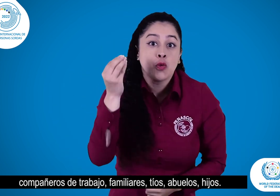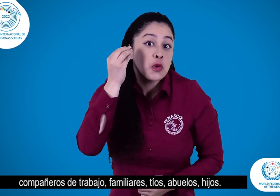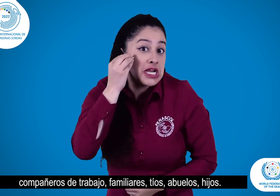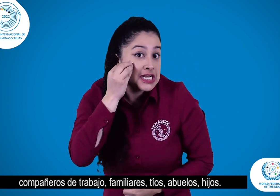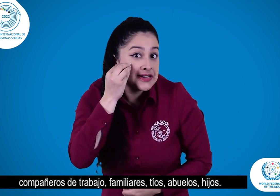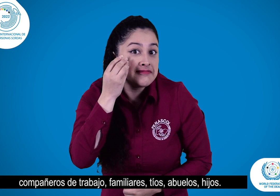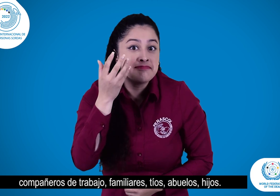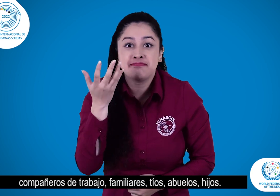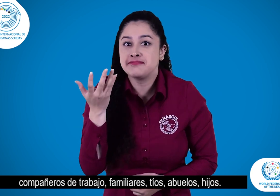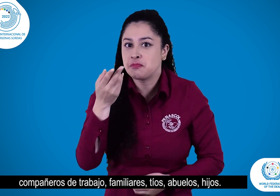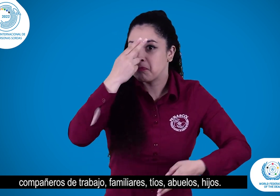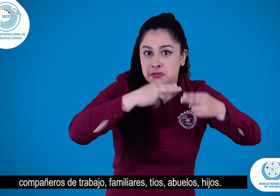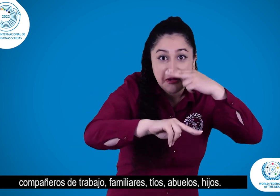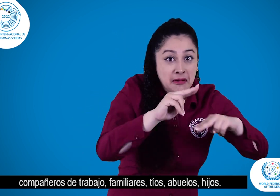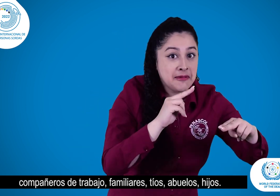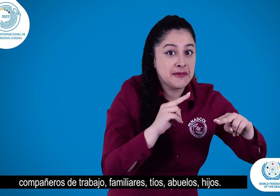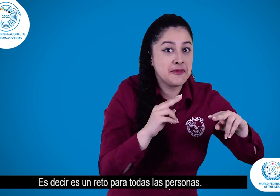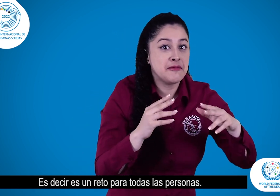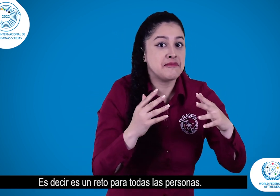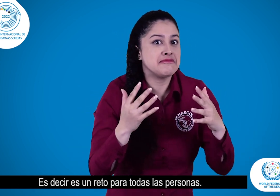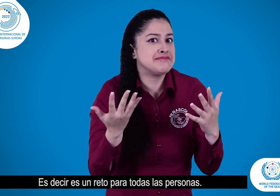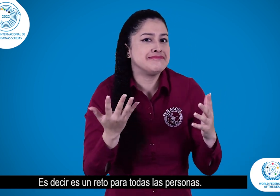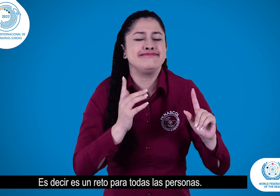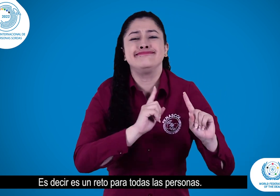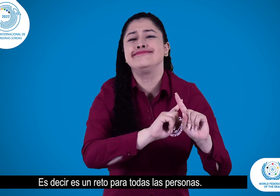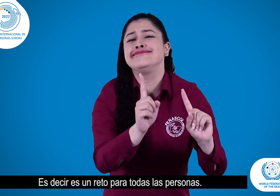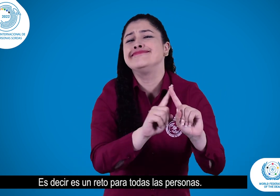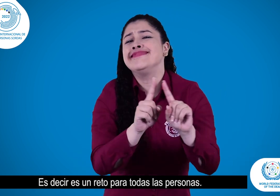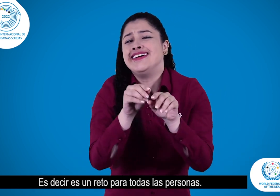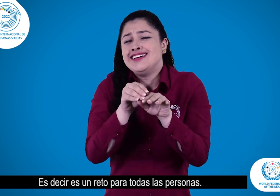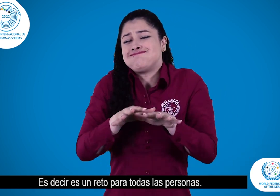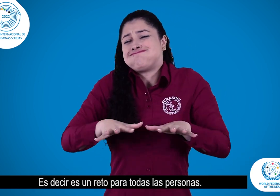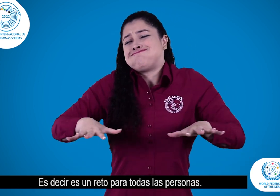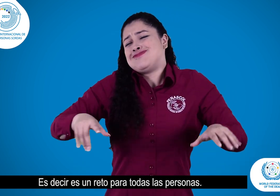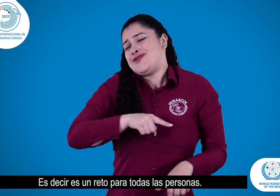abuelos, hijos. Es decir, es un reto para todas las personas.